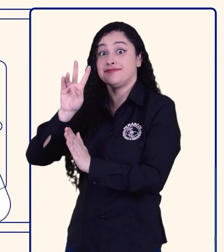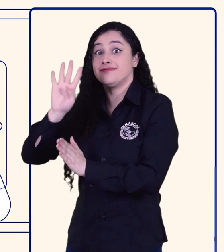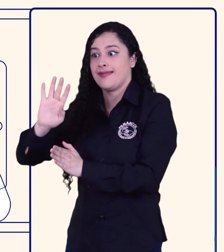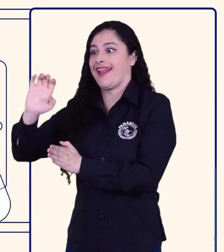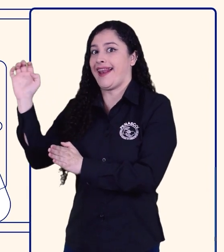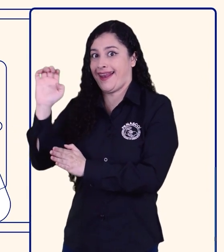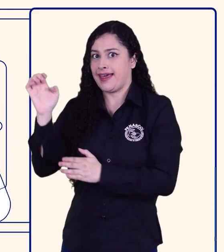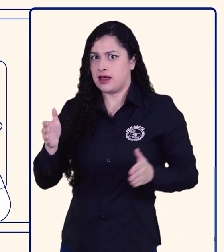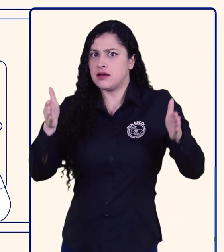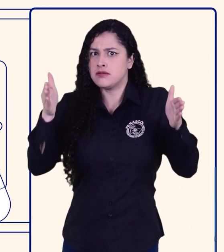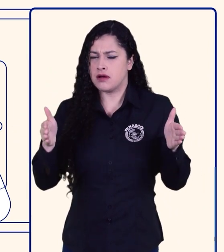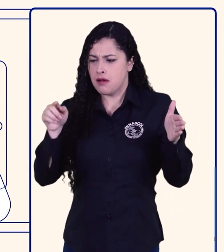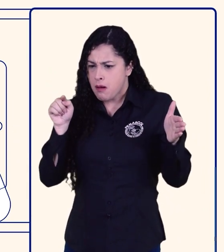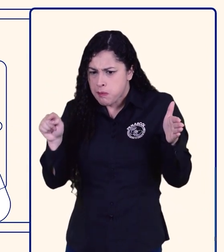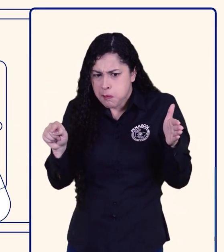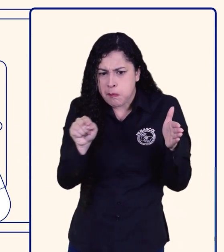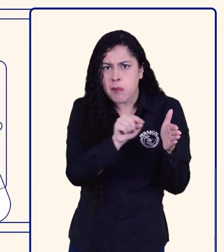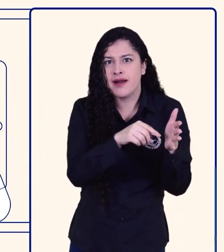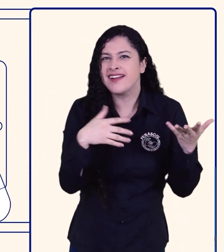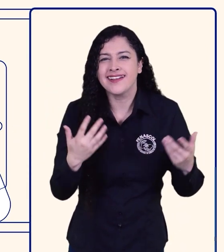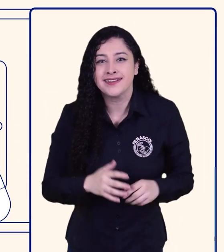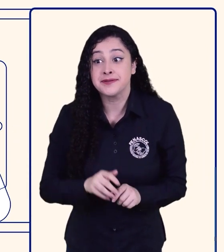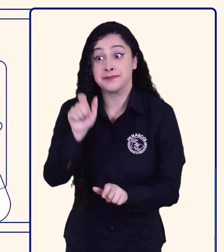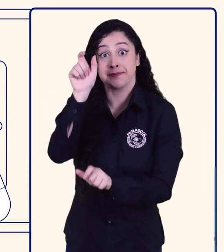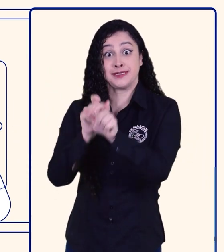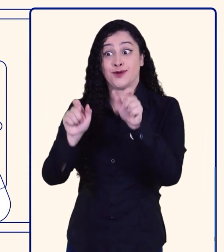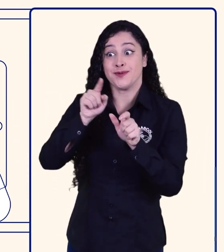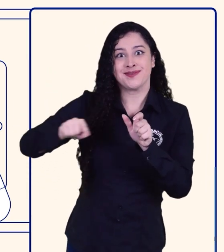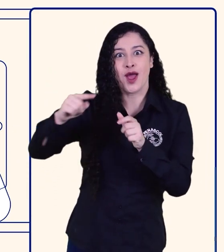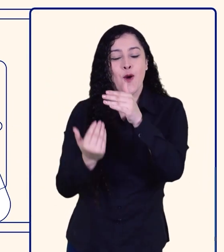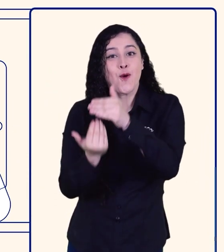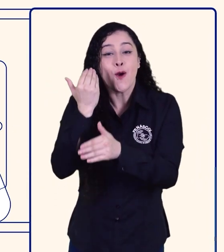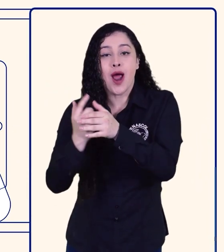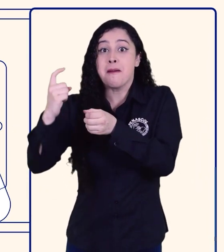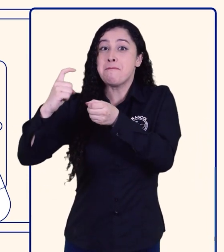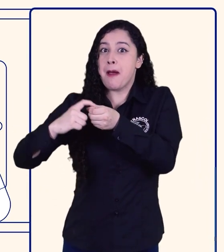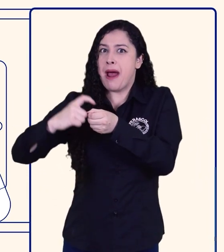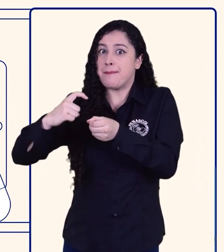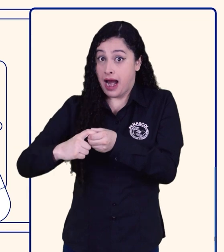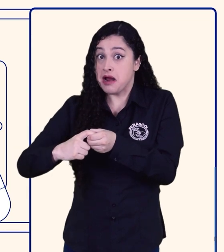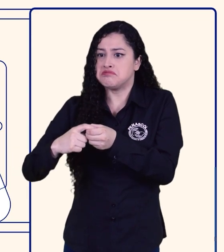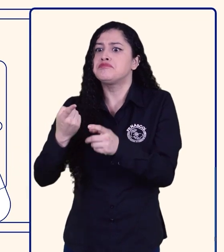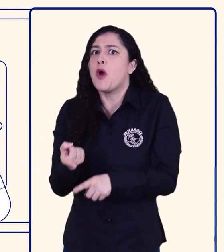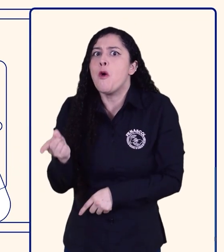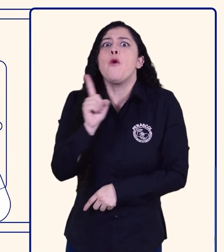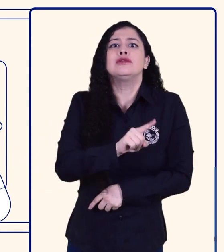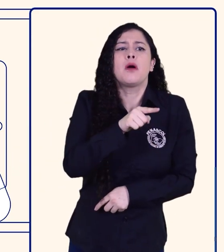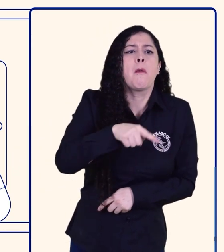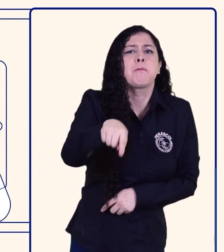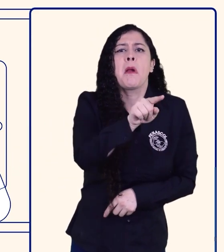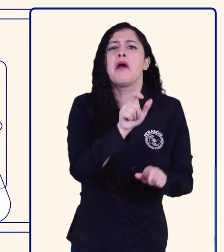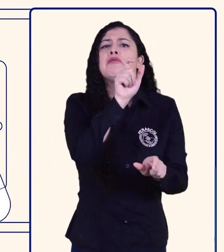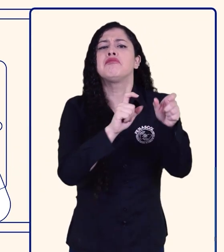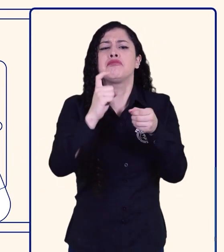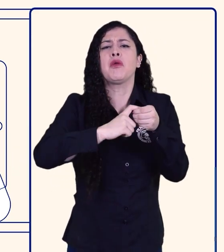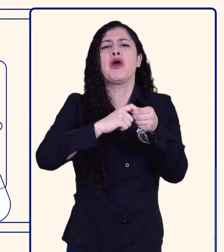contando los usuarios nuevos y antiguos, en los servicios de relevo de llamadas, CIEL se ha